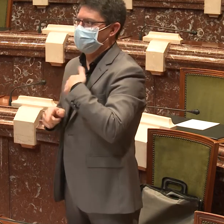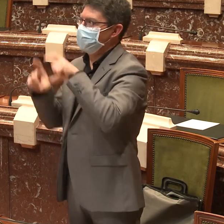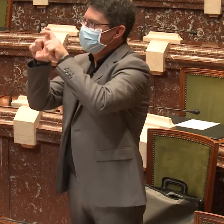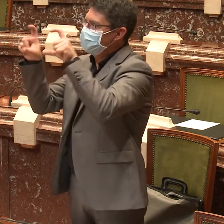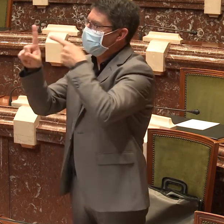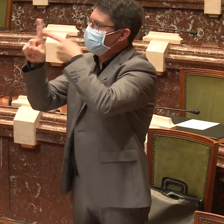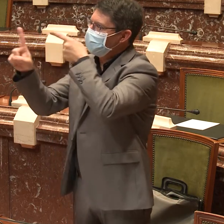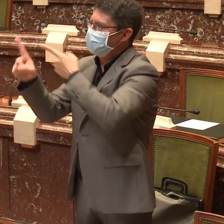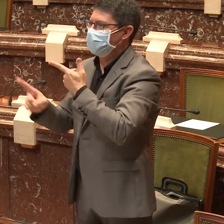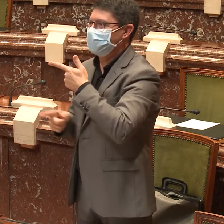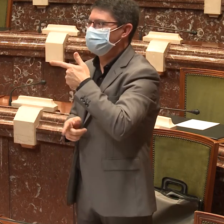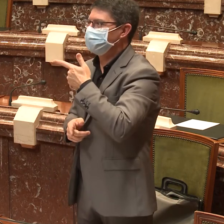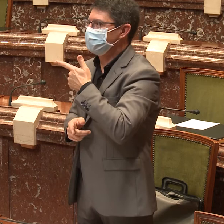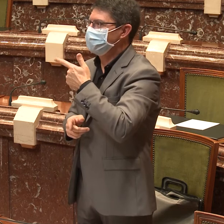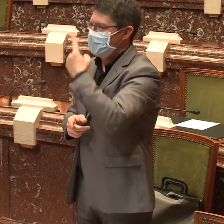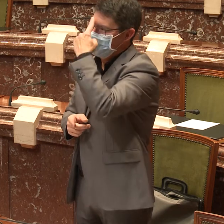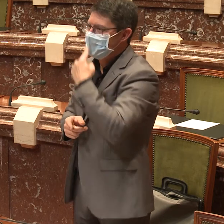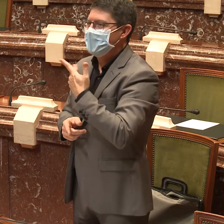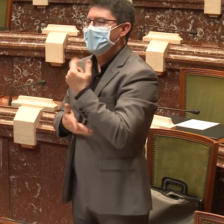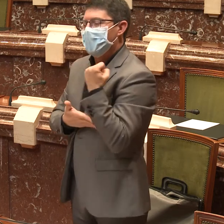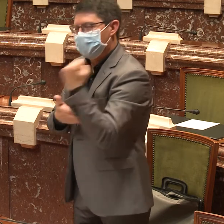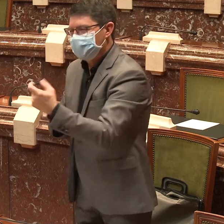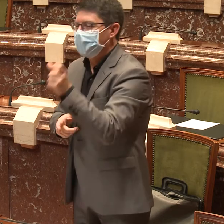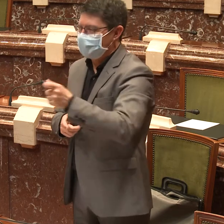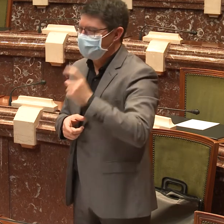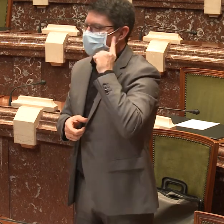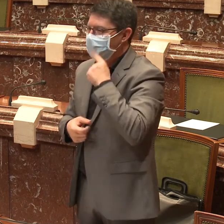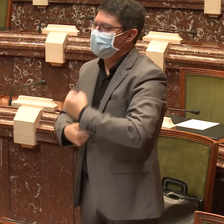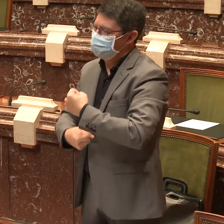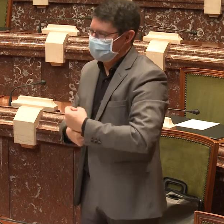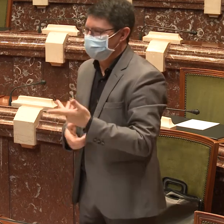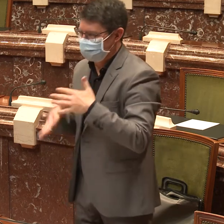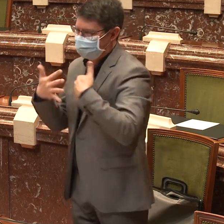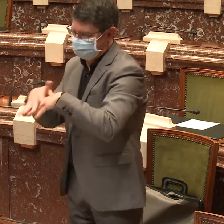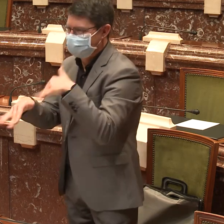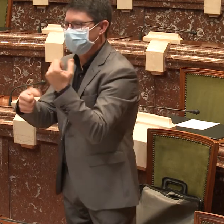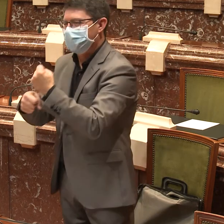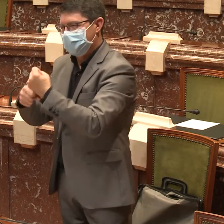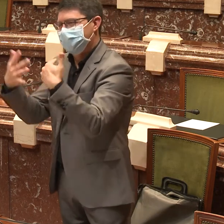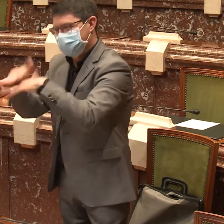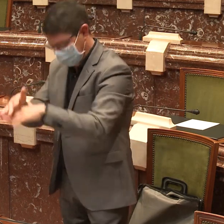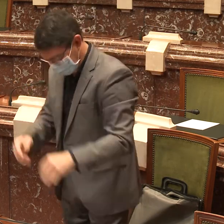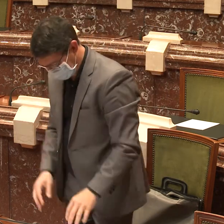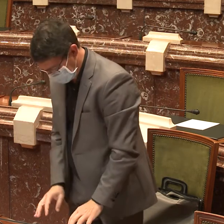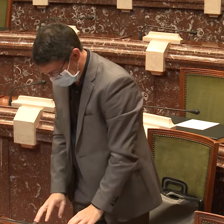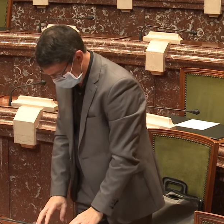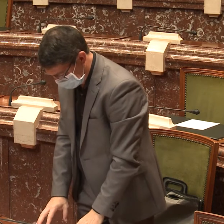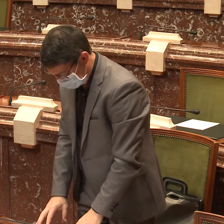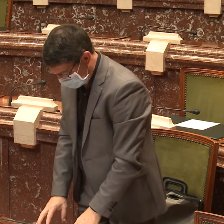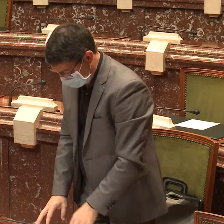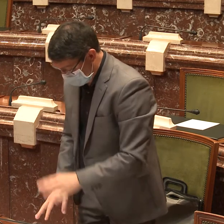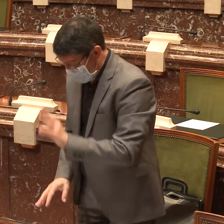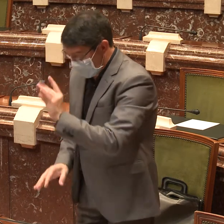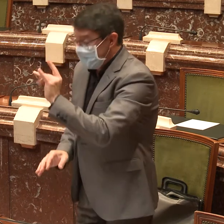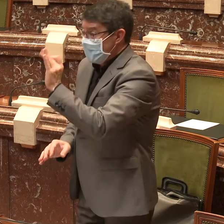adecosores que trabajan para el desarrollo de la comunidad sorda. Y pensamos que es interesante